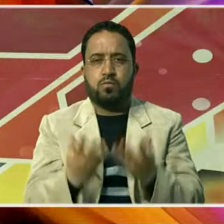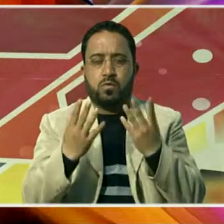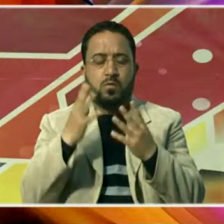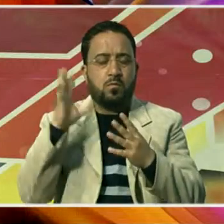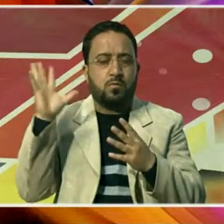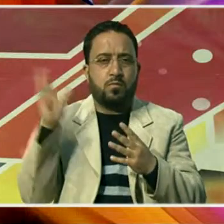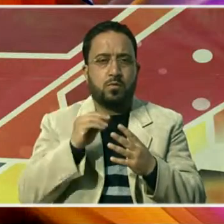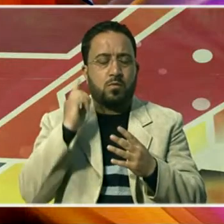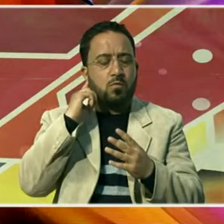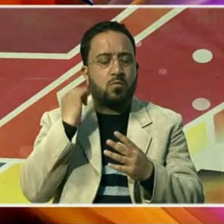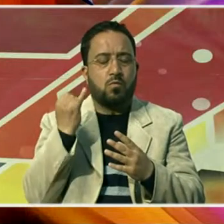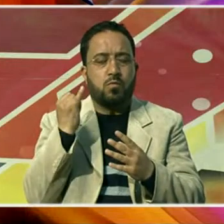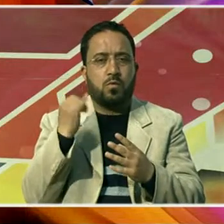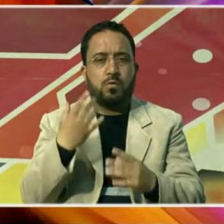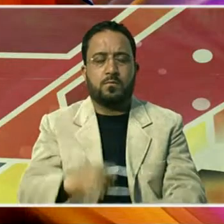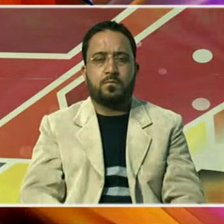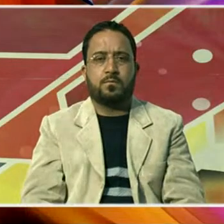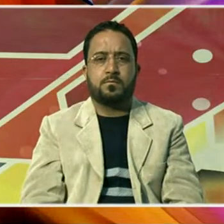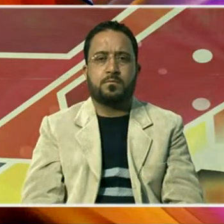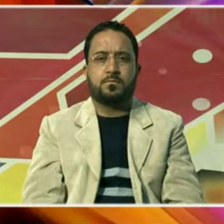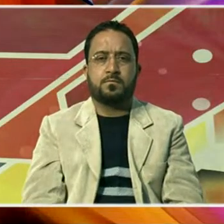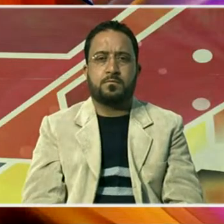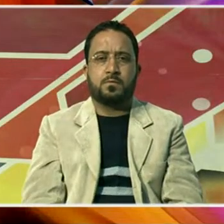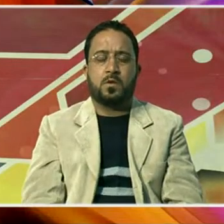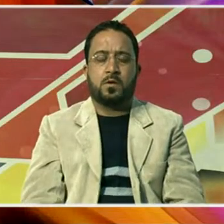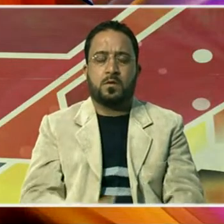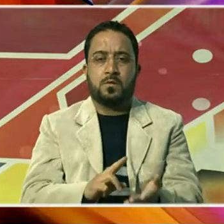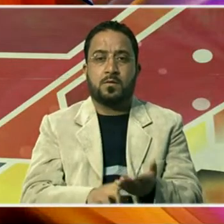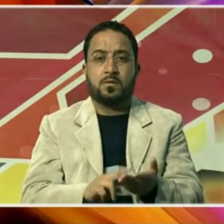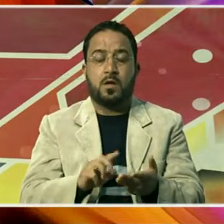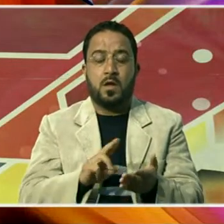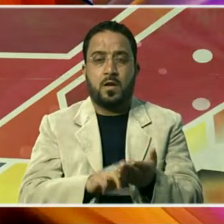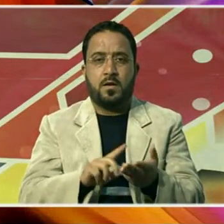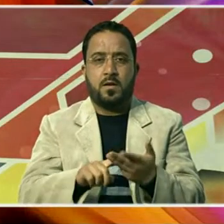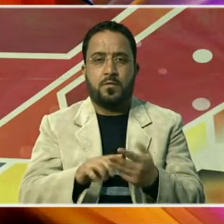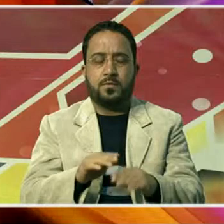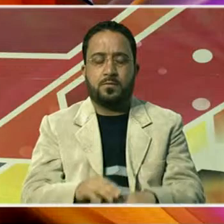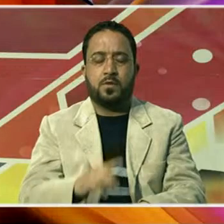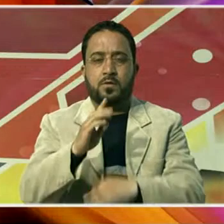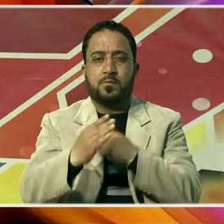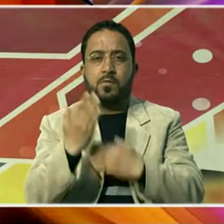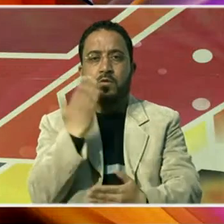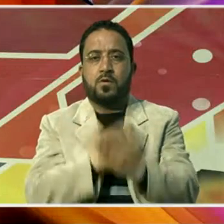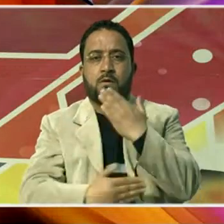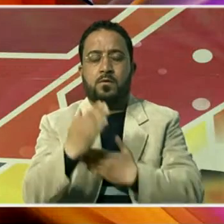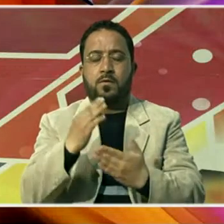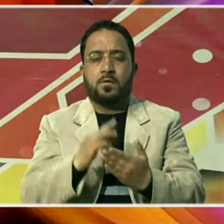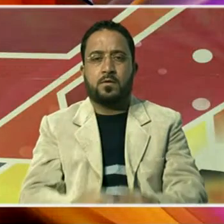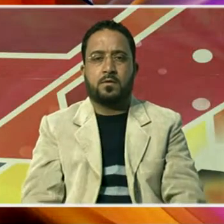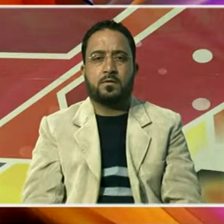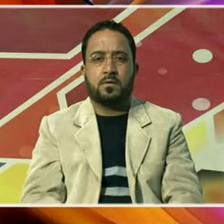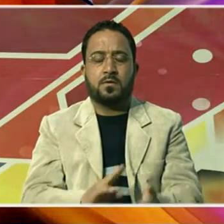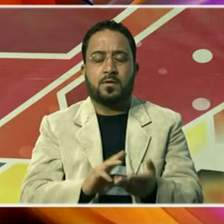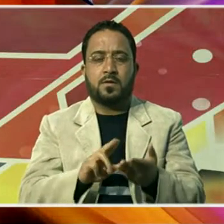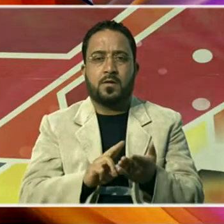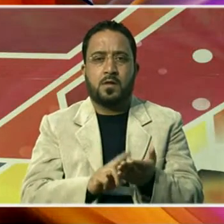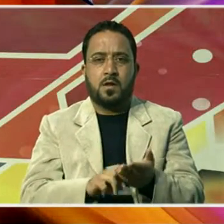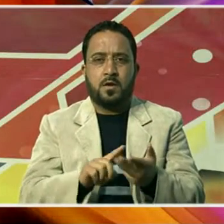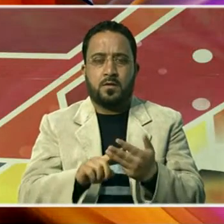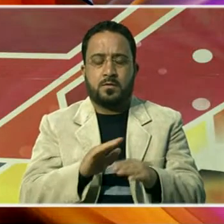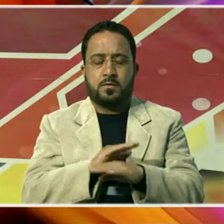لگایا جا رہا ہے تو ناظرین اس کے ساتھ ہی قوت سماعت سے محروم افراد کے لیے